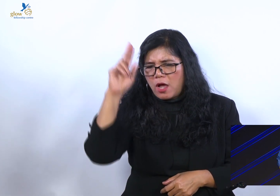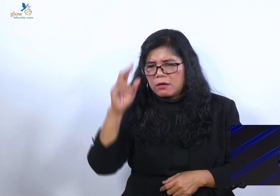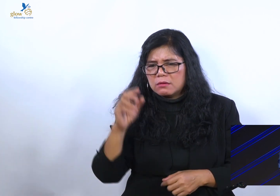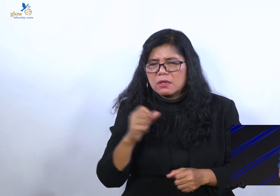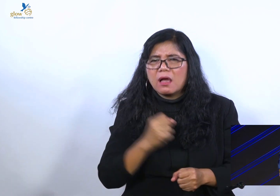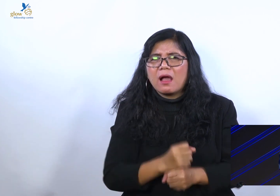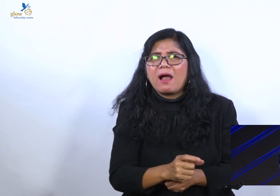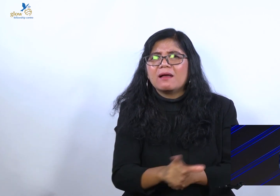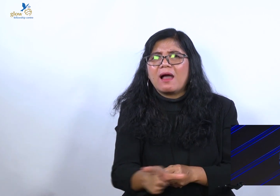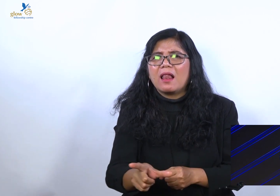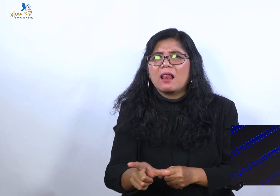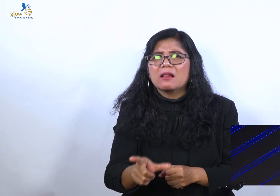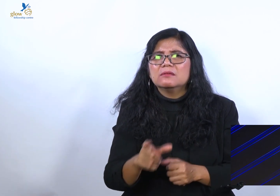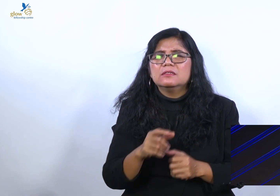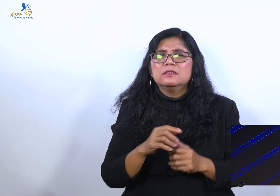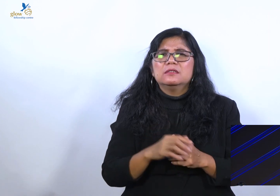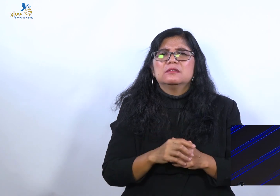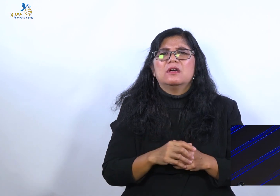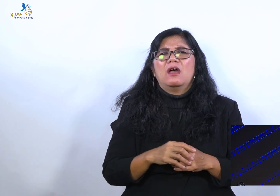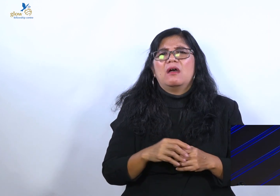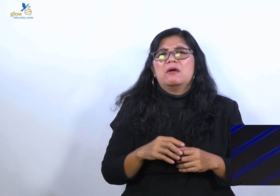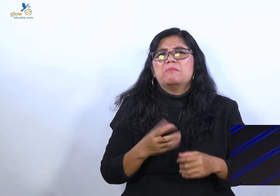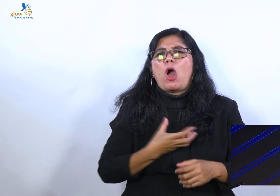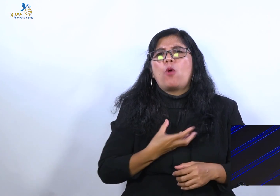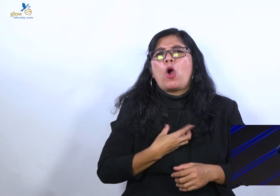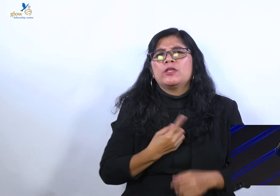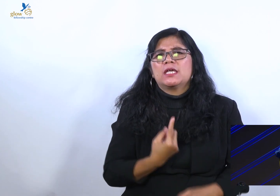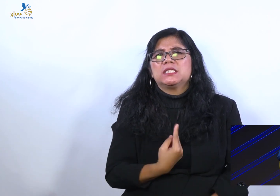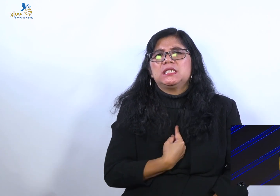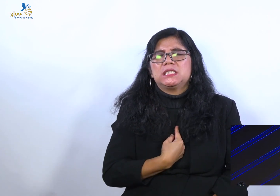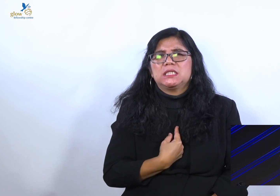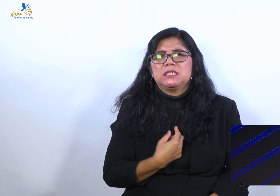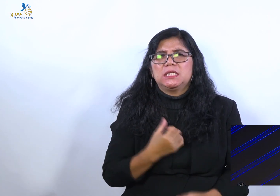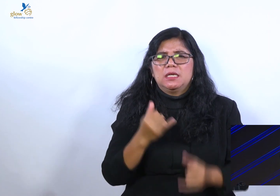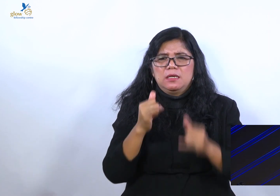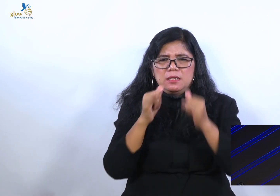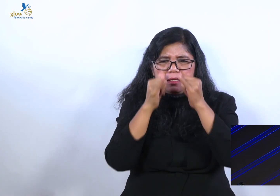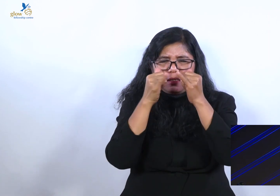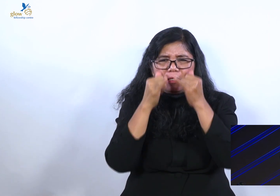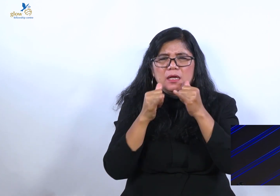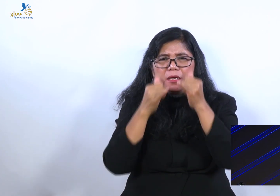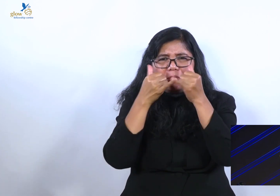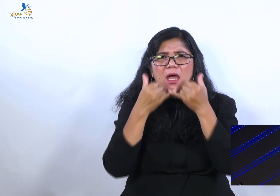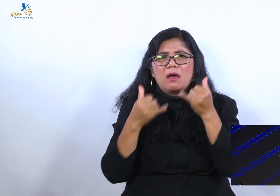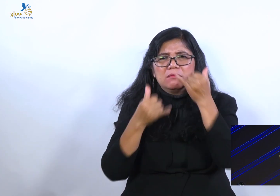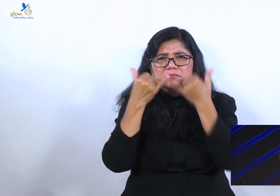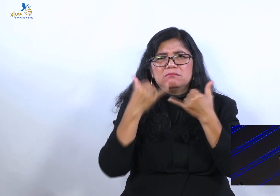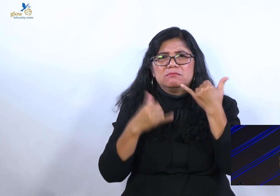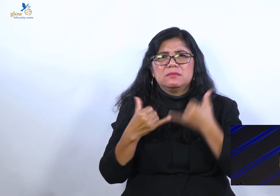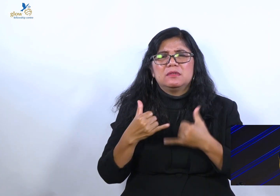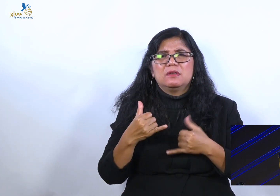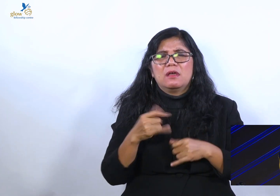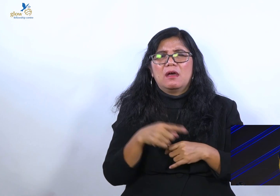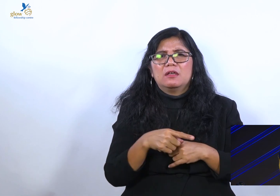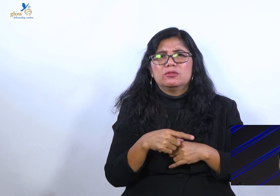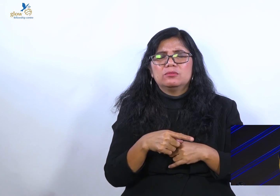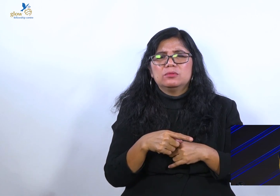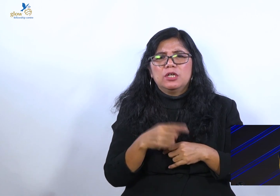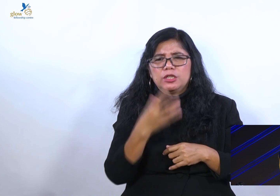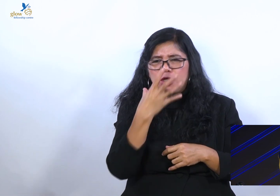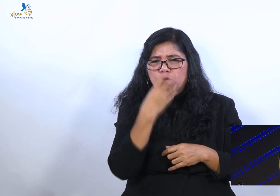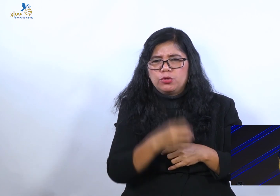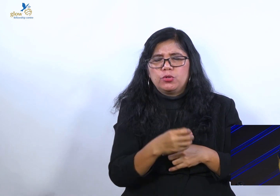Suka-suka sendiri. Makanya Yeremia 48.10 bilang. Terkutuklah. Mereka yang melaksanakan pekerjaan Tuhan dengan lalai.